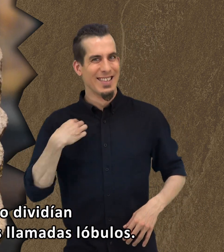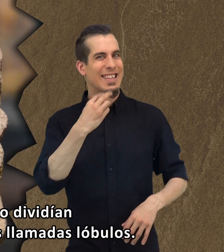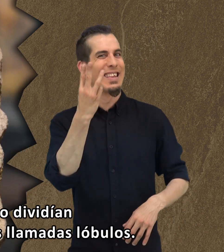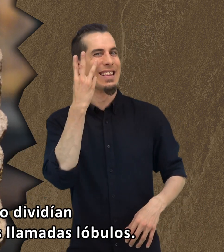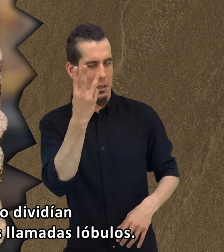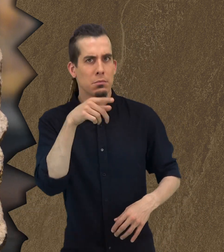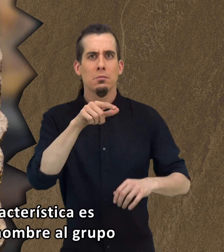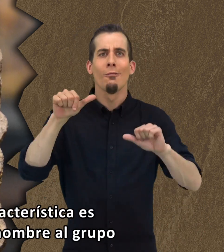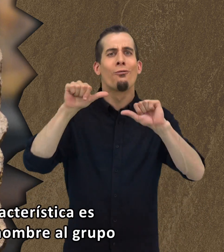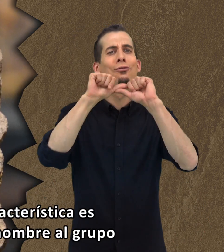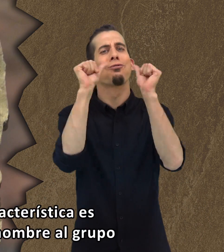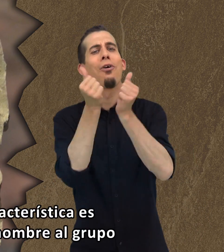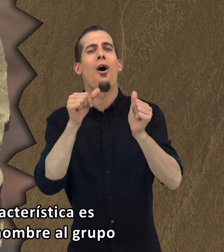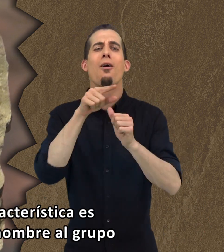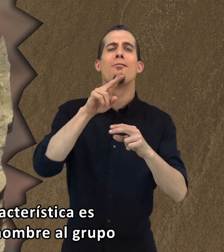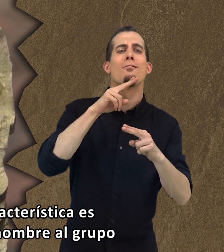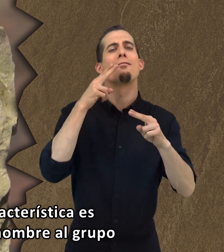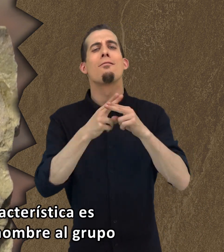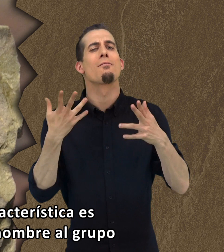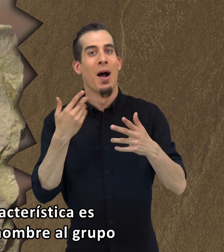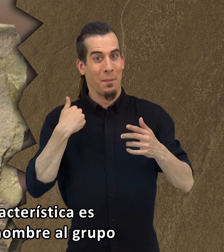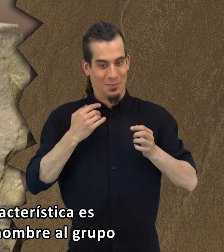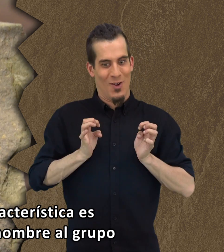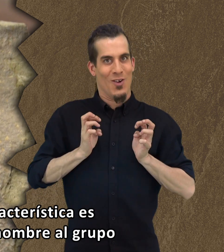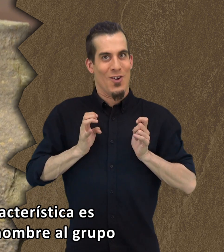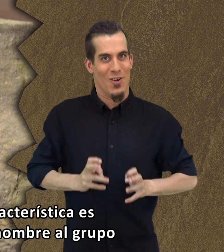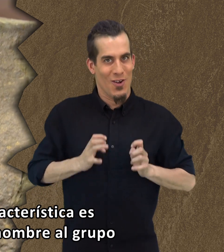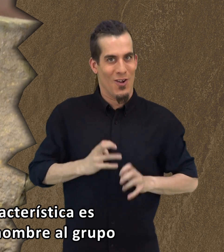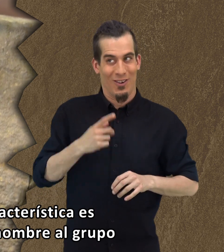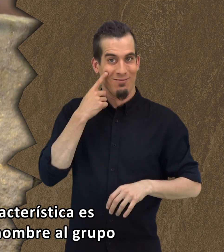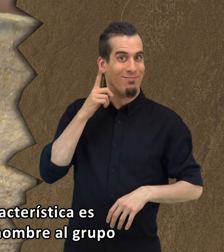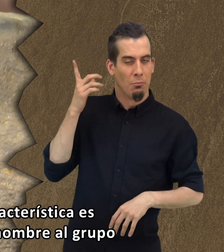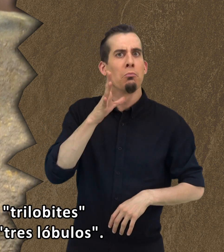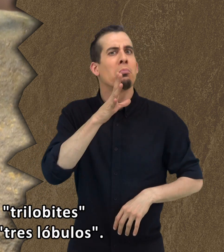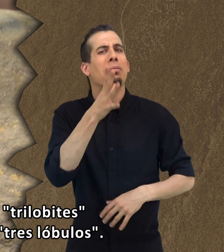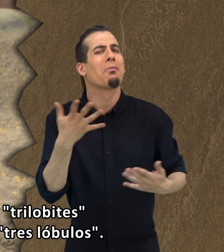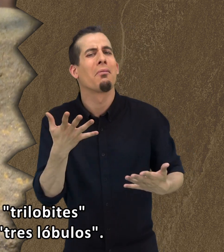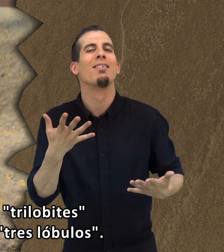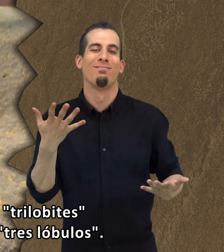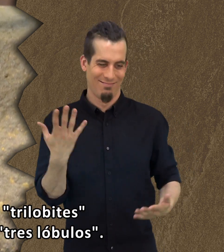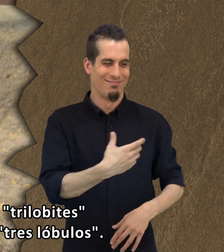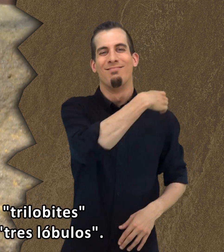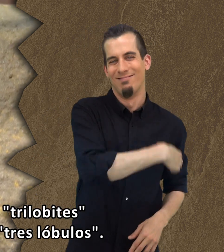Esta característica es lo que da nombre al grupo, ya que trilobites significa tres lóbulos.